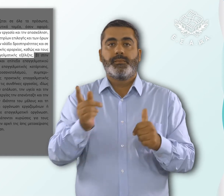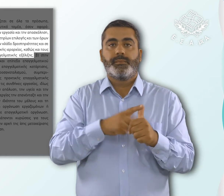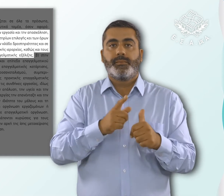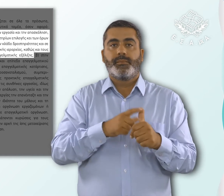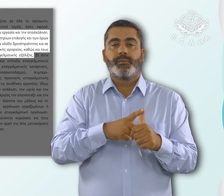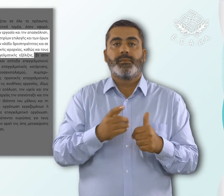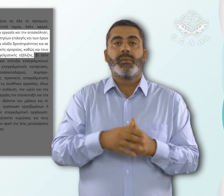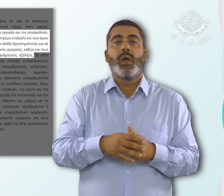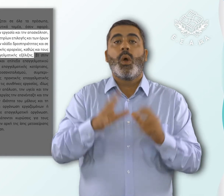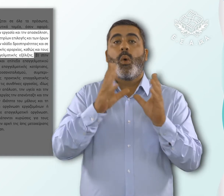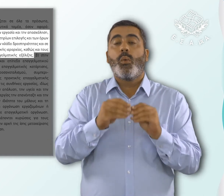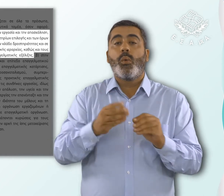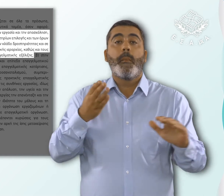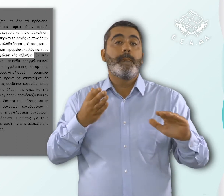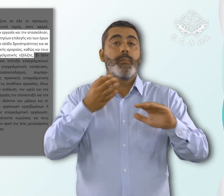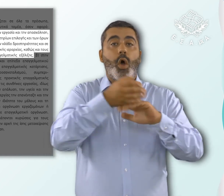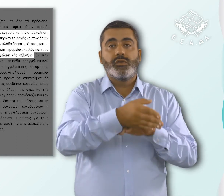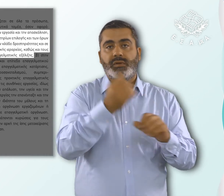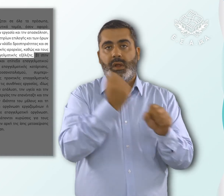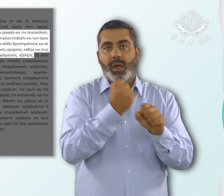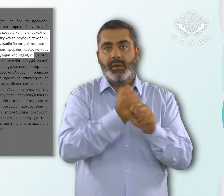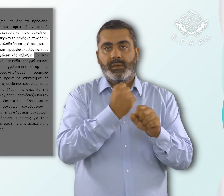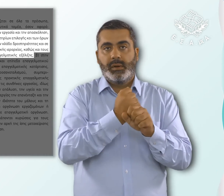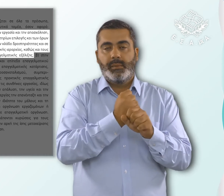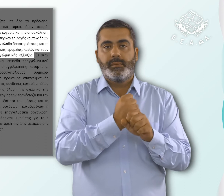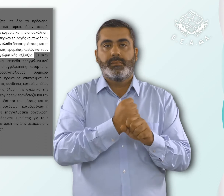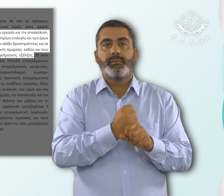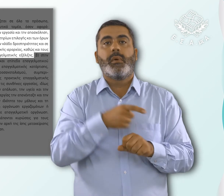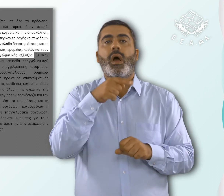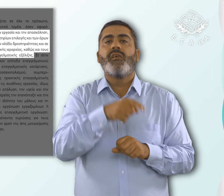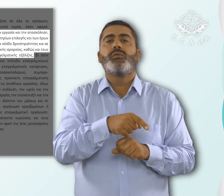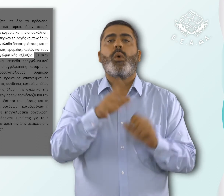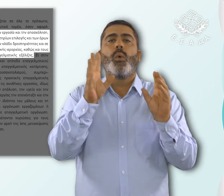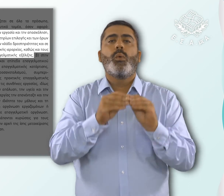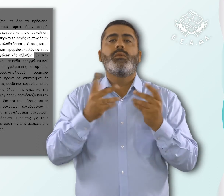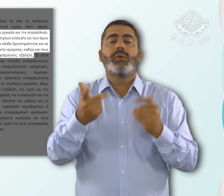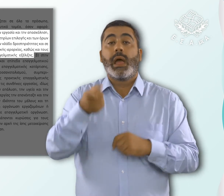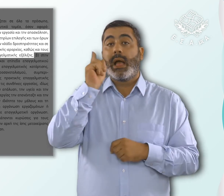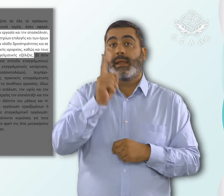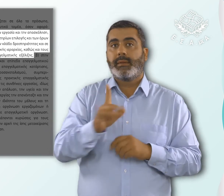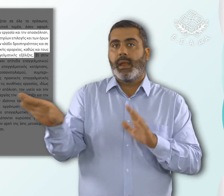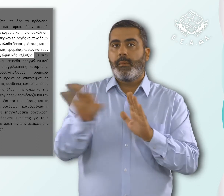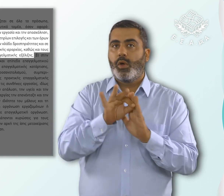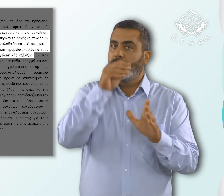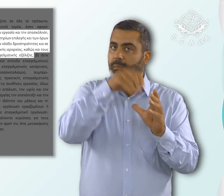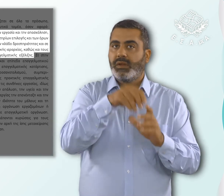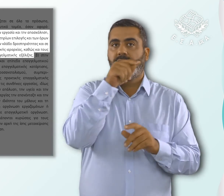στους όρους πρόσβασης στην εργασία και την απασχολήση, συμπεριλαμβανομένων των κριτηρίων επιλογής και των όρων